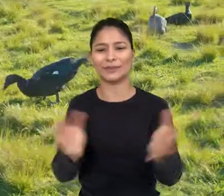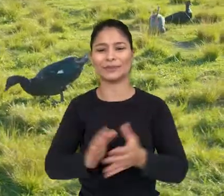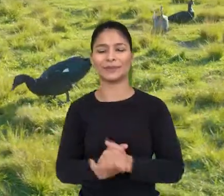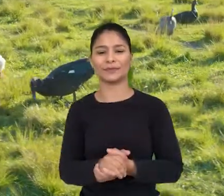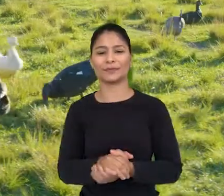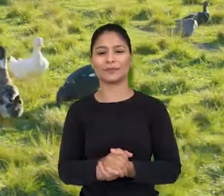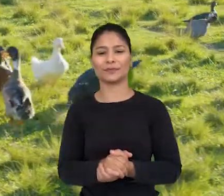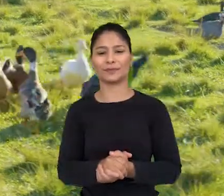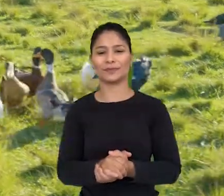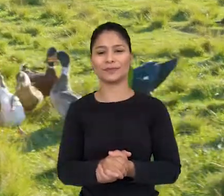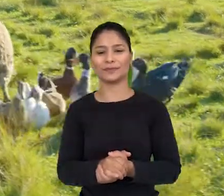Vai lá, Chesca.